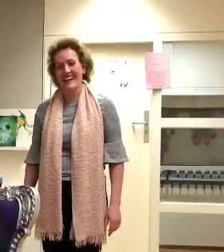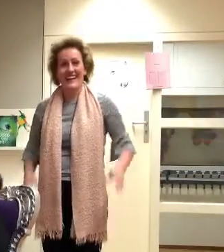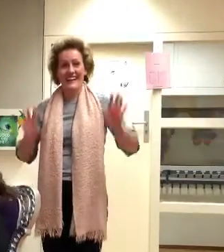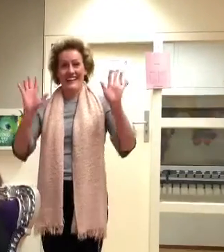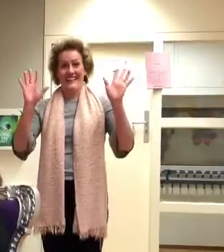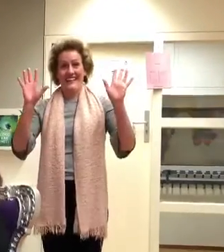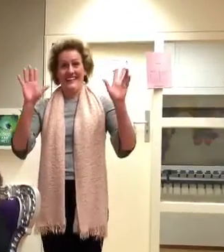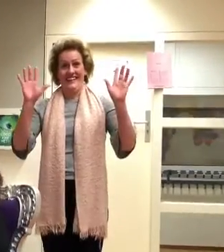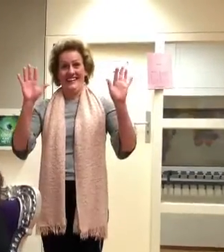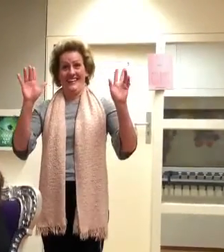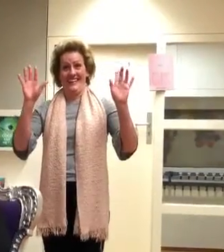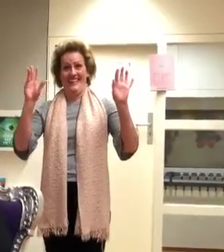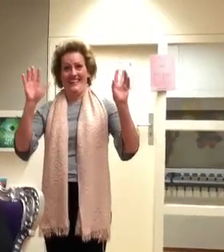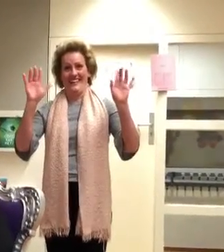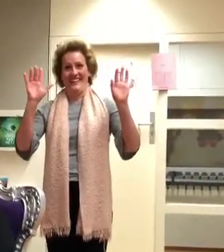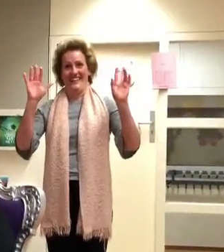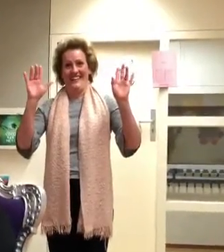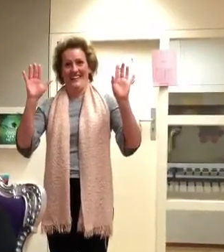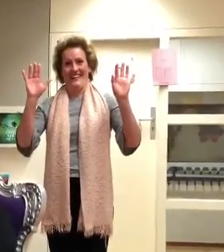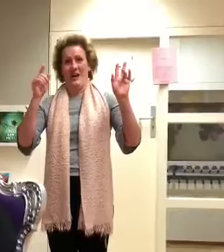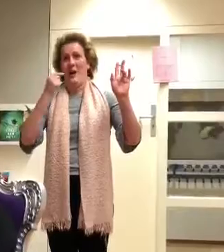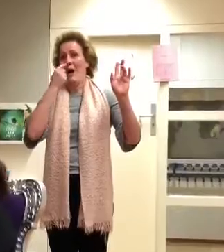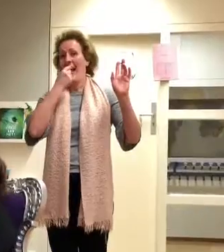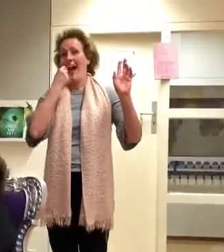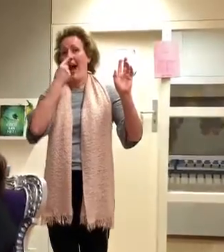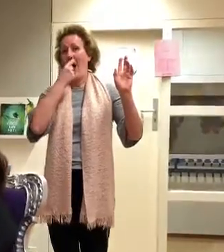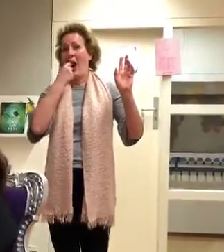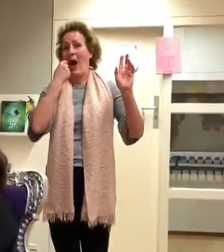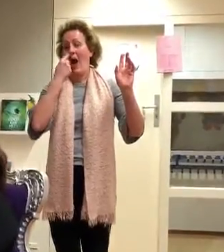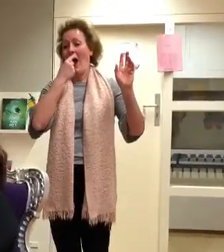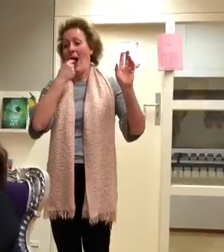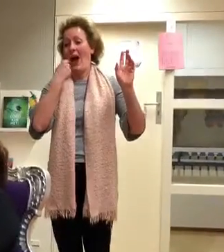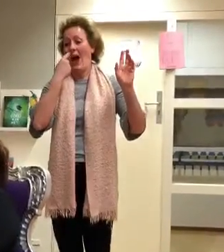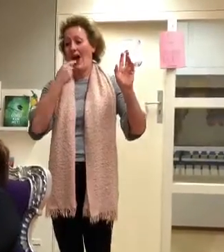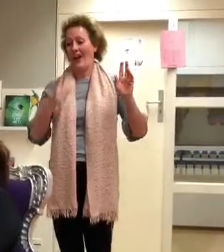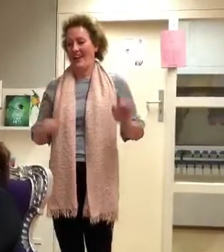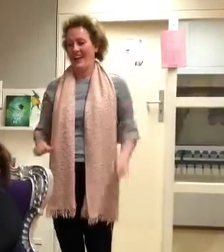handen dansen en mijn mondje is een rondje.